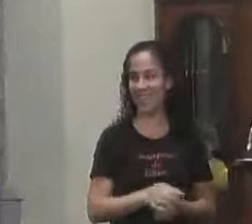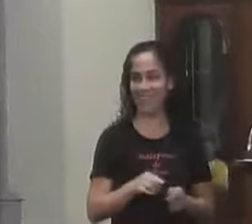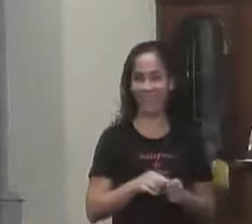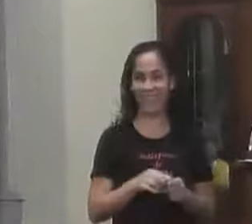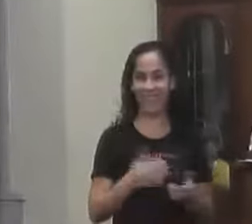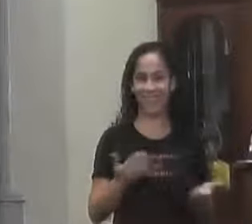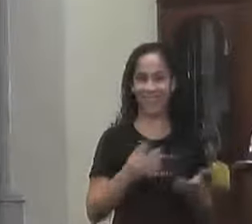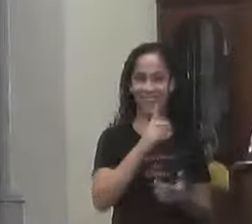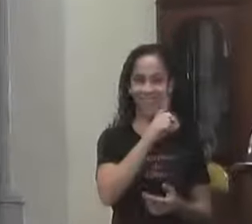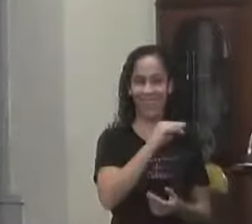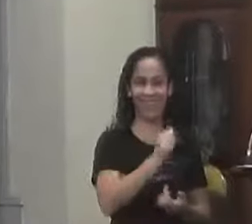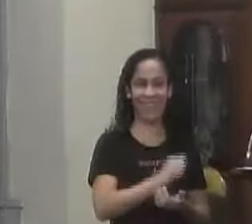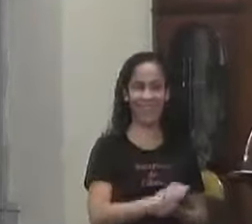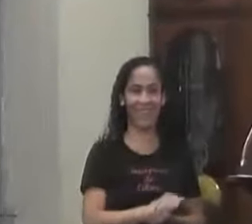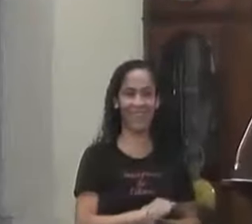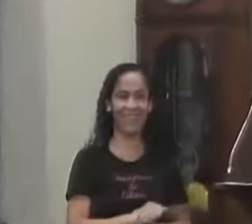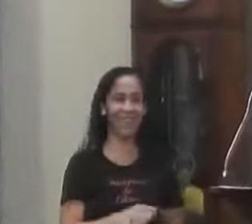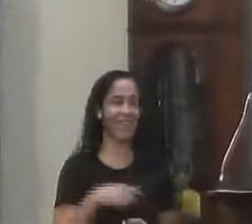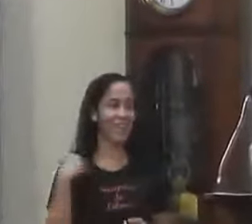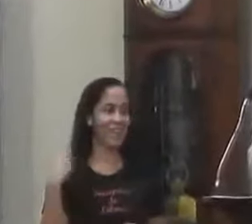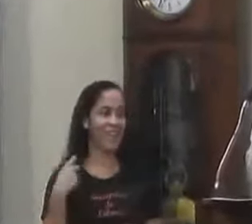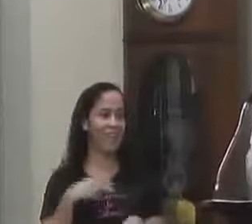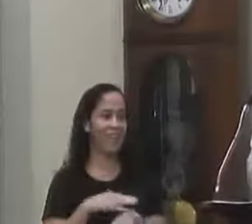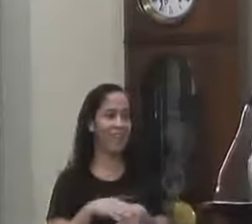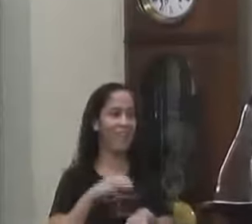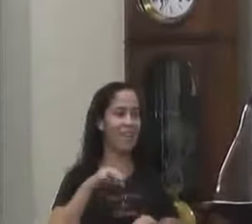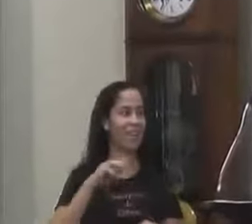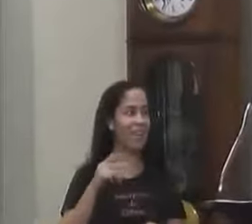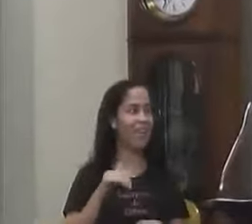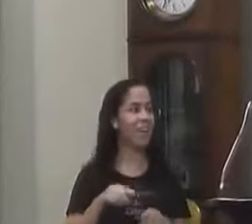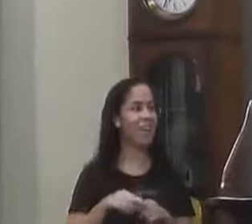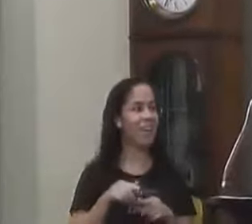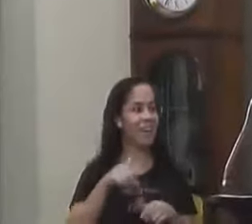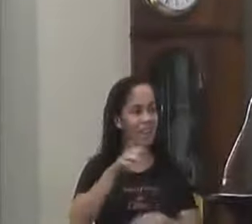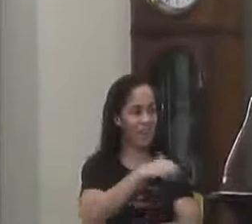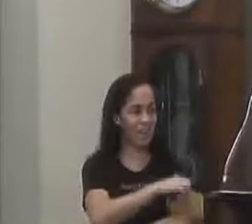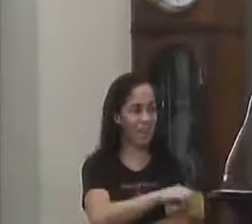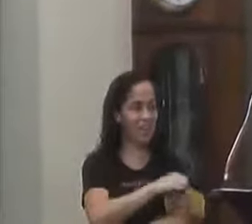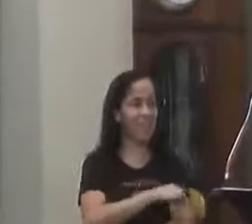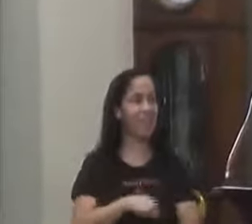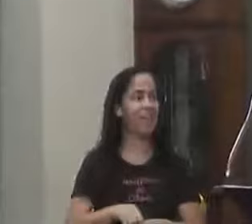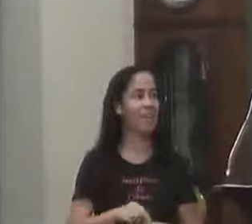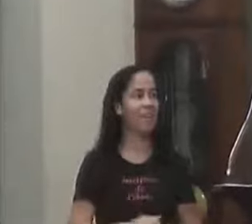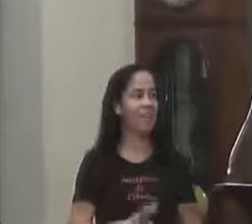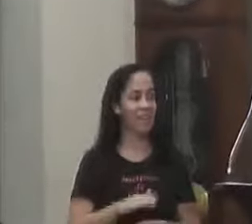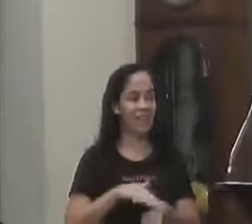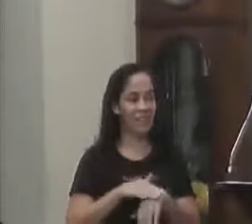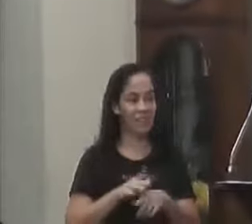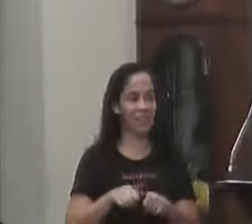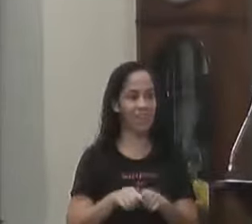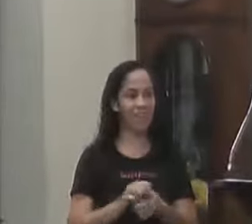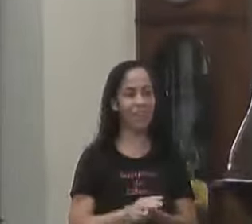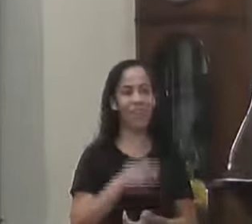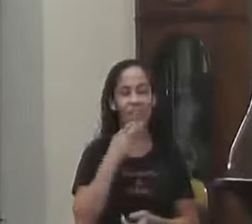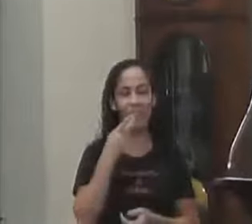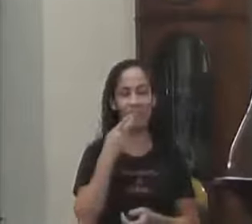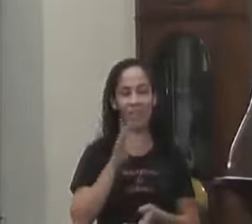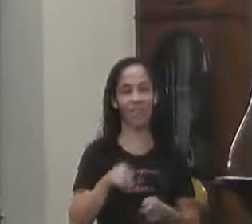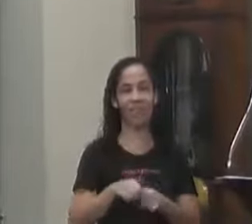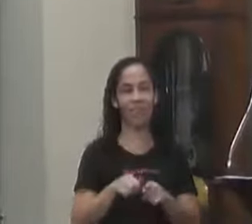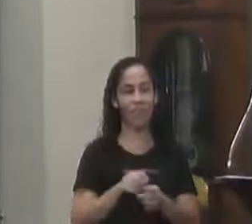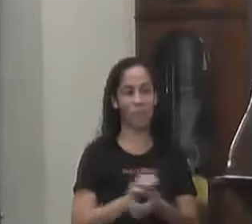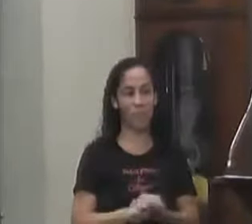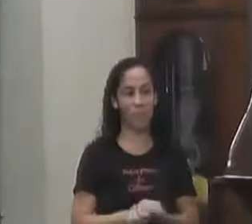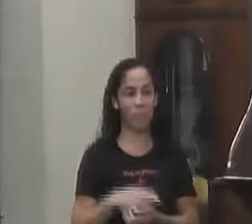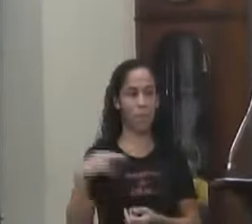Esses dias Eu estava vendo Eu até conversei Com a vereadora Michele Também Que lá no Rio Eles criaram a lei Michele Eu até comentei com você Você já falou Que está você